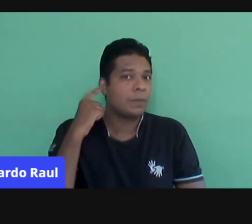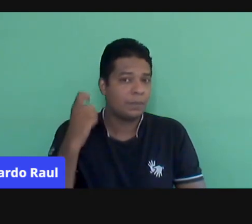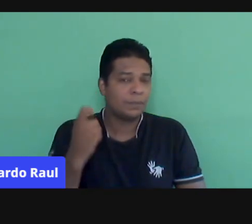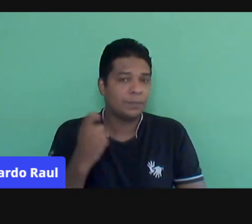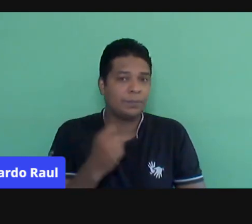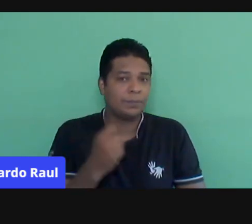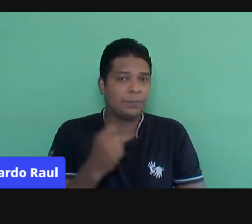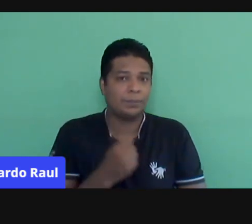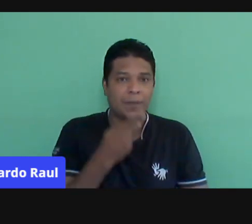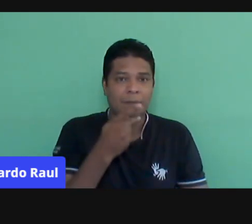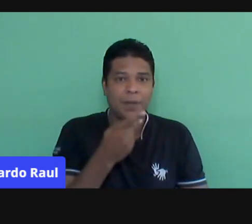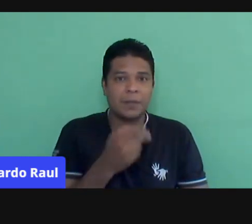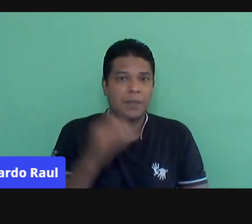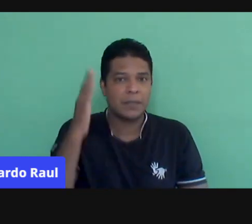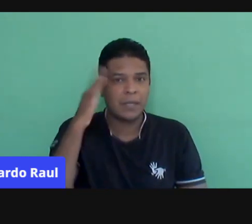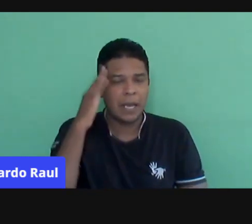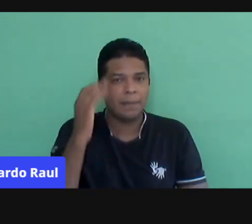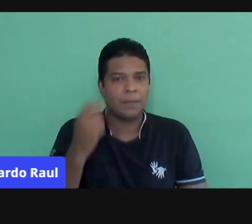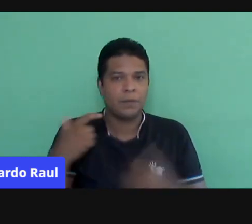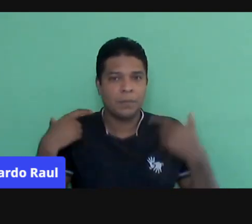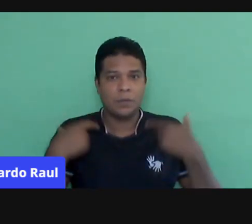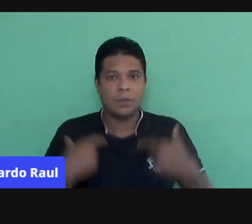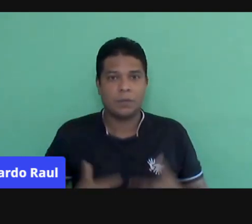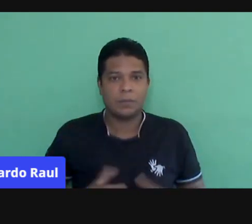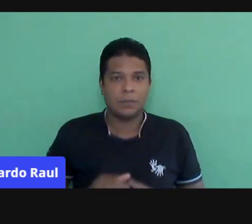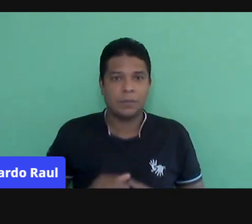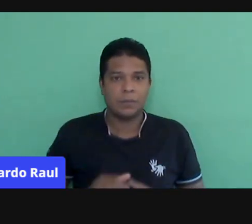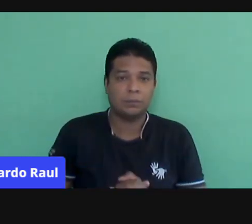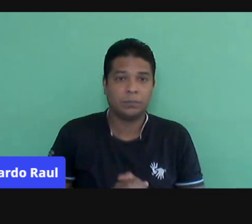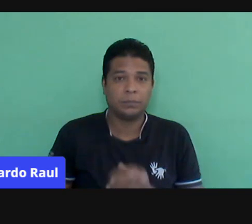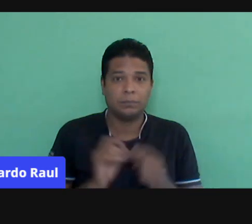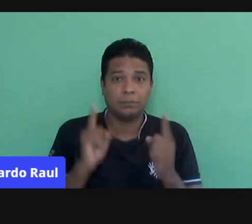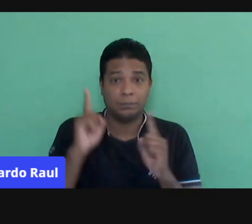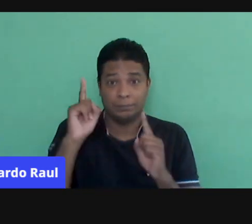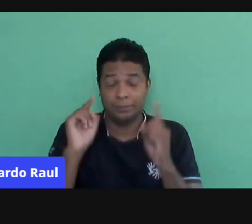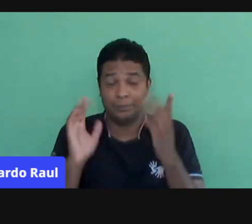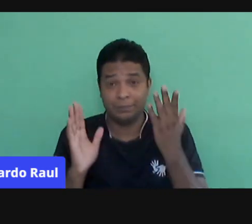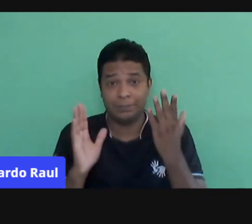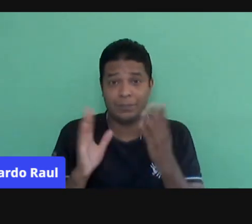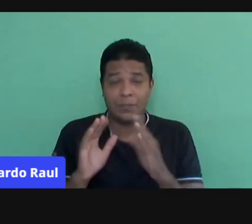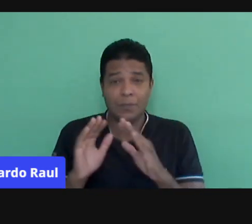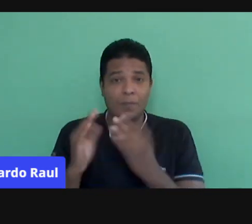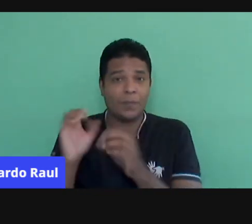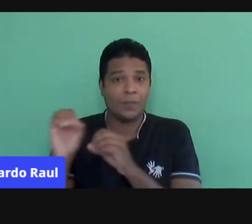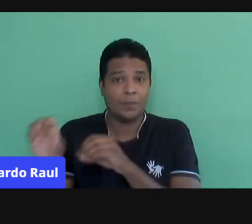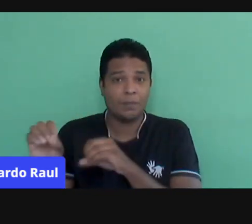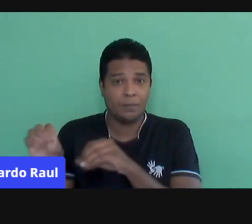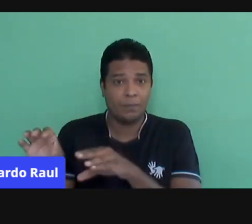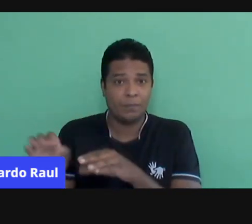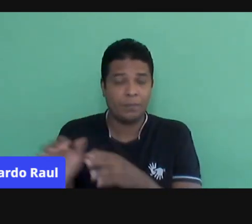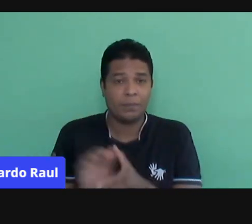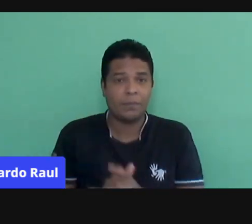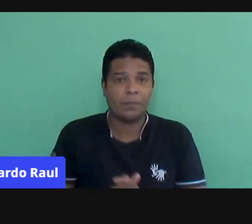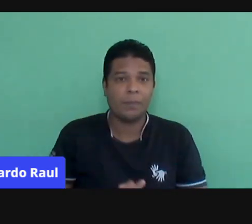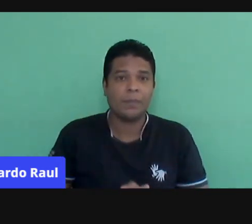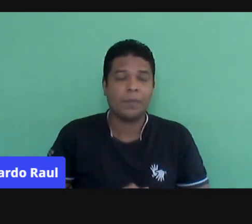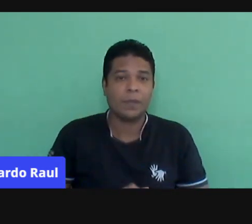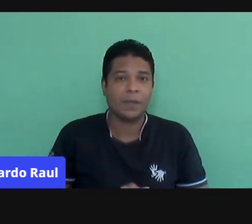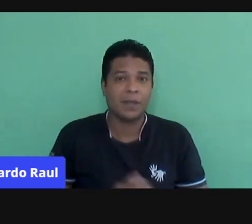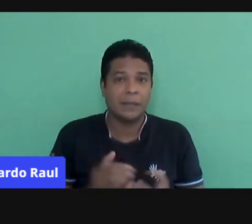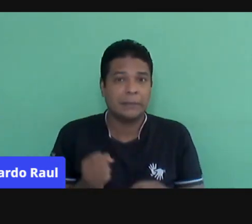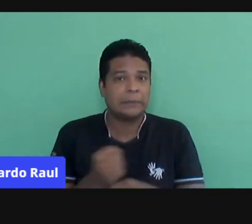físico, né? Já sabiam algumas expressões que eu fazia durante as aulas. Este ano, não.